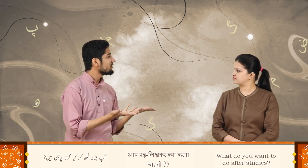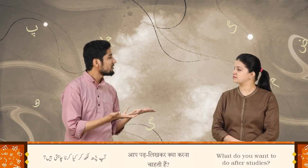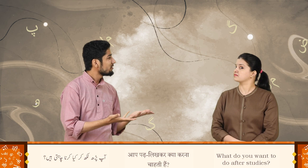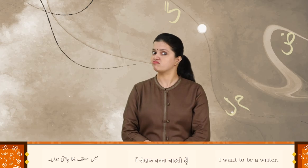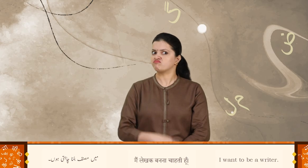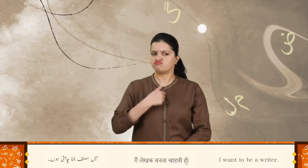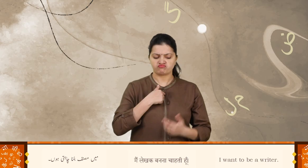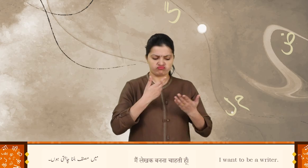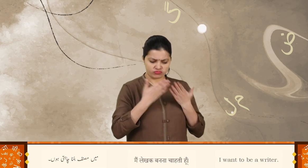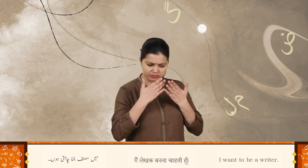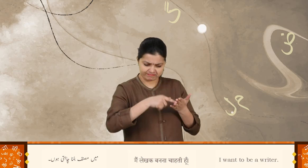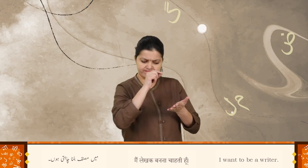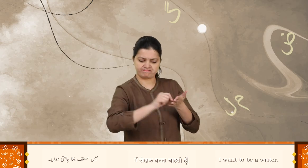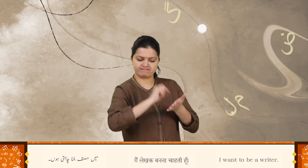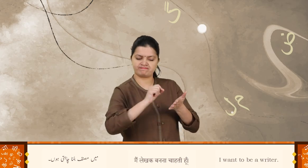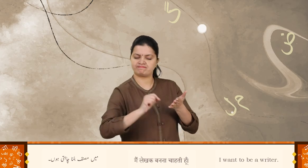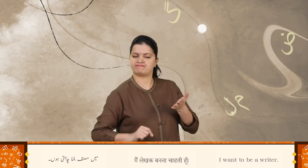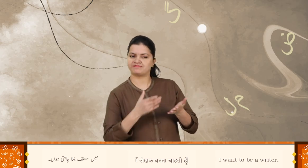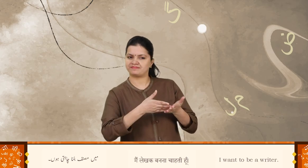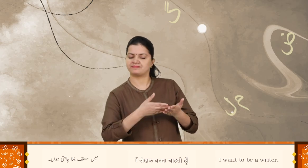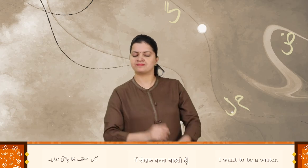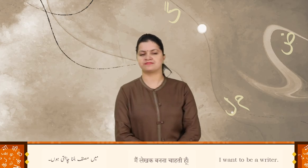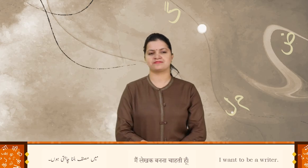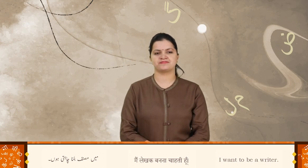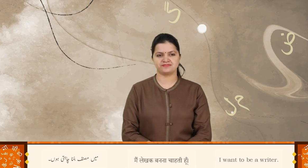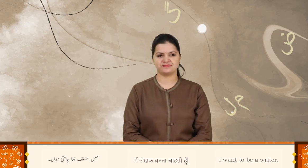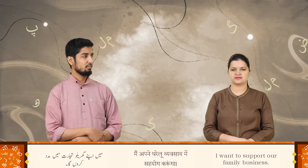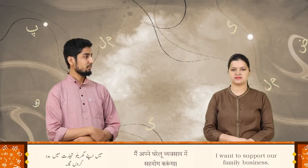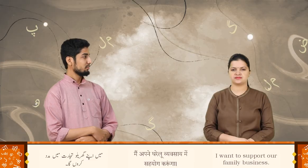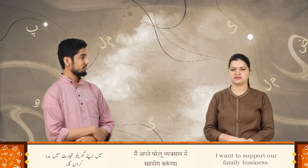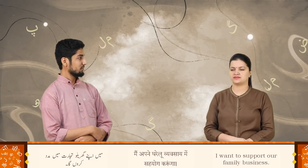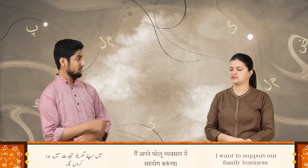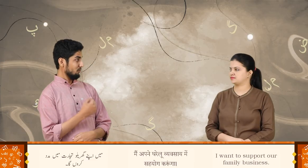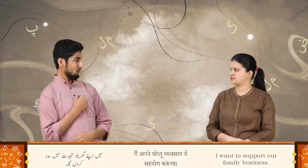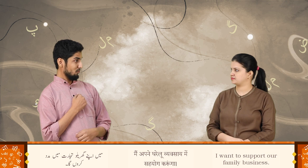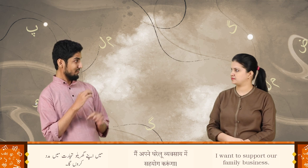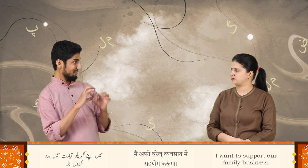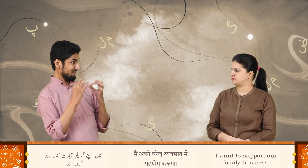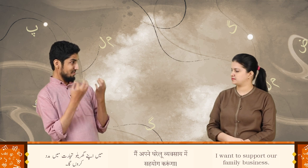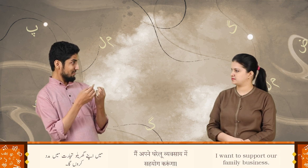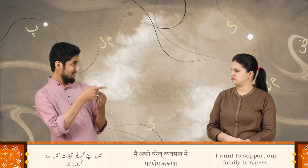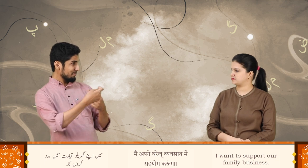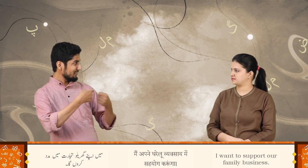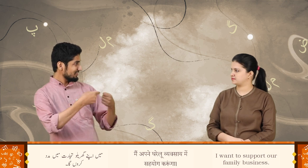میں مصنف بننا چاہتی ہوں میں اپنے گھریلوں تجارت میں مدد کروں گا